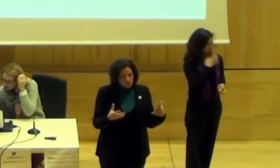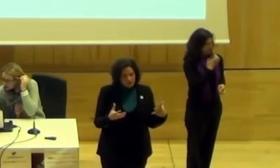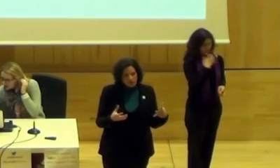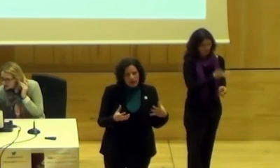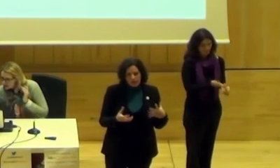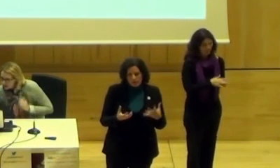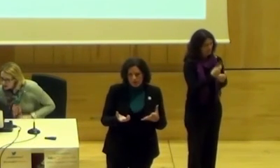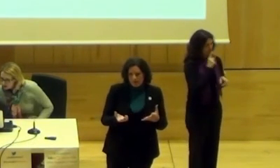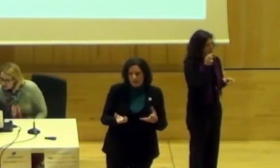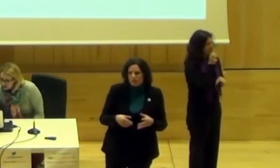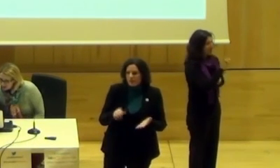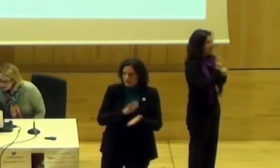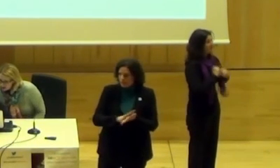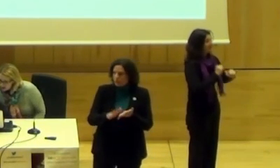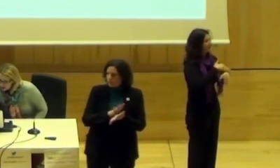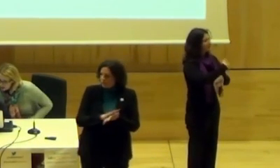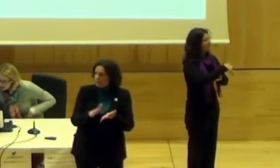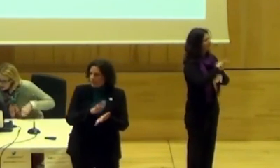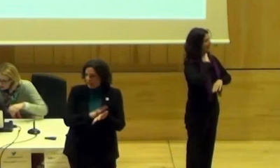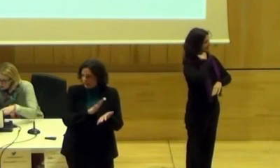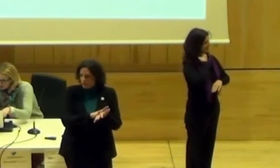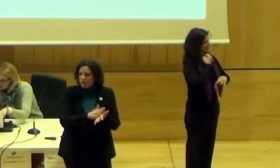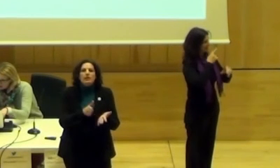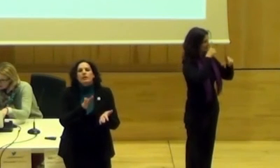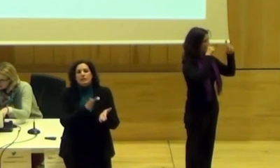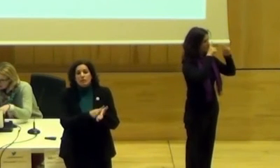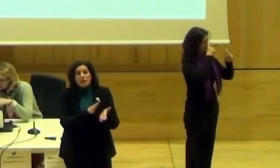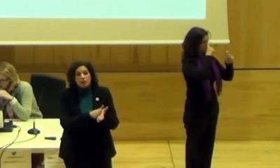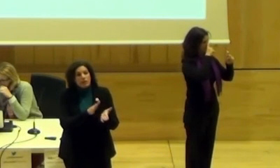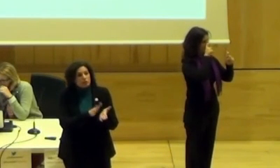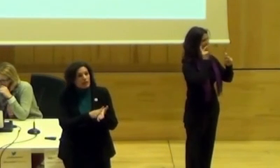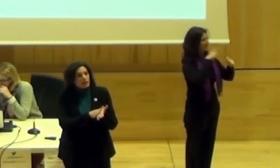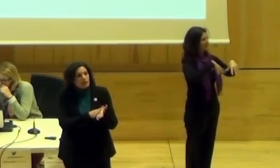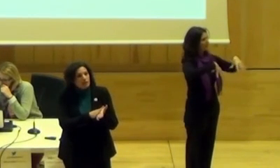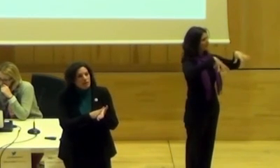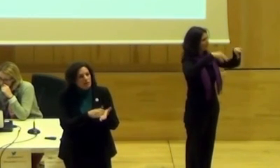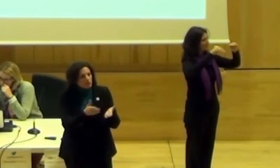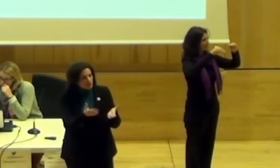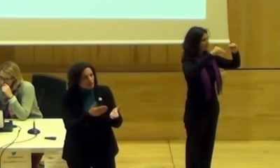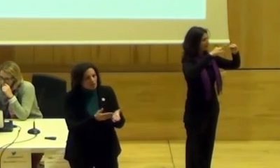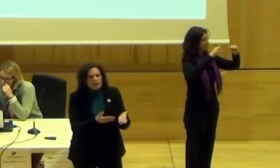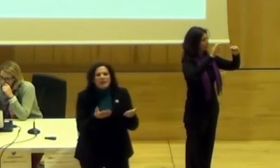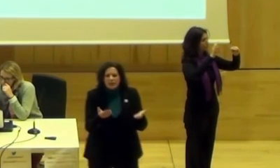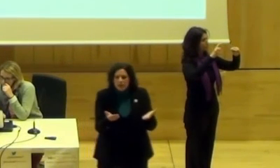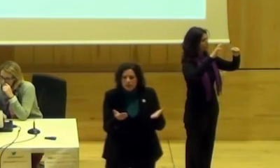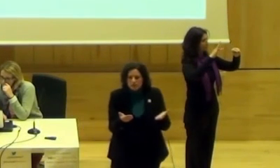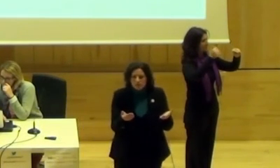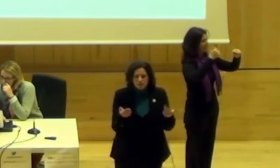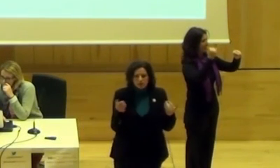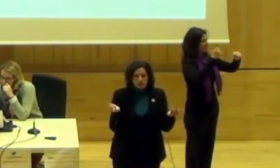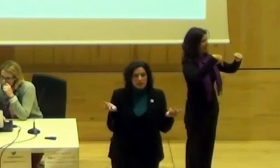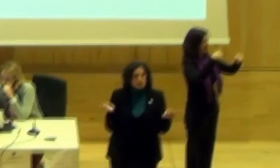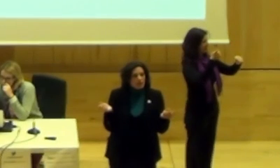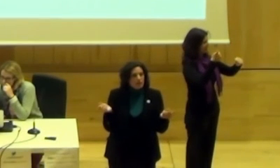Una de parámetros de los paseos acaba en la Casa Mariana y enseña fotografías antiguas. Y sobre el Palacio de la Santa Clara. Yo no sé si descripción